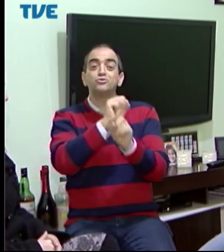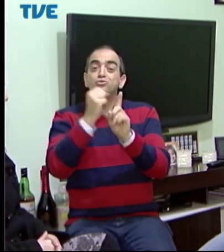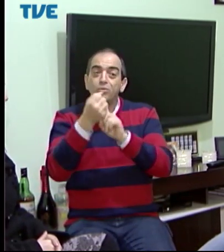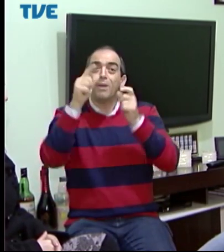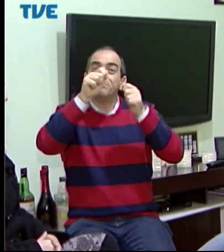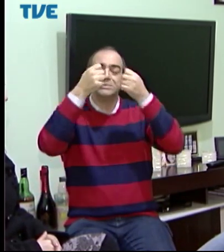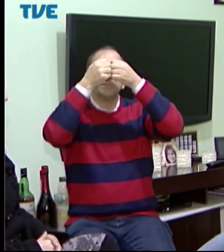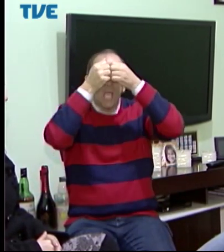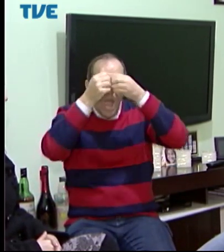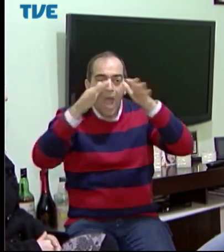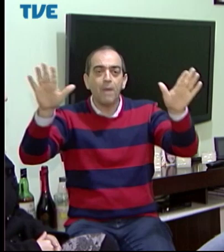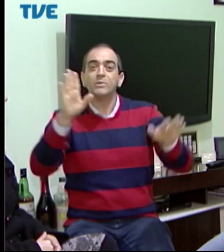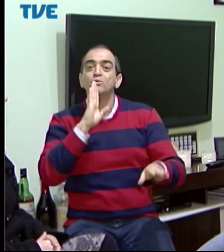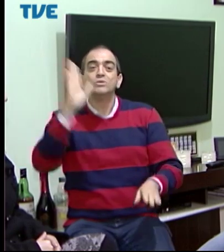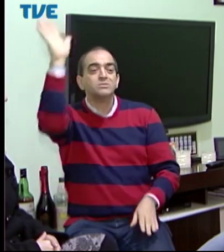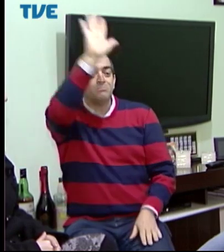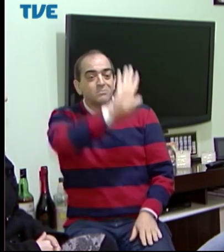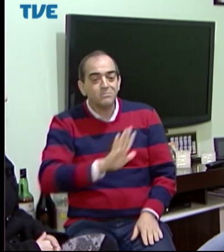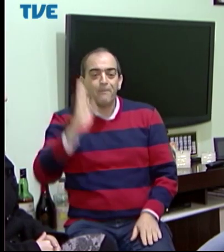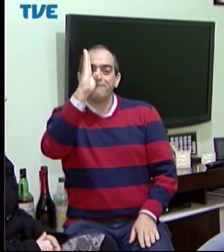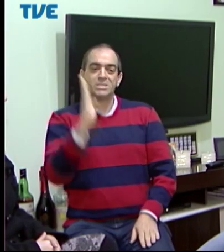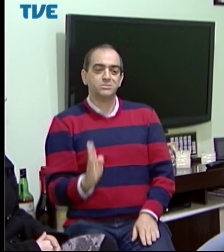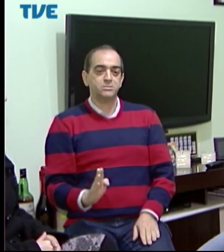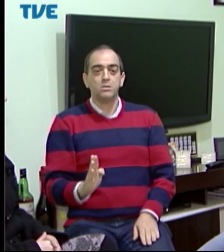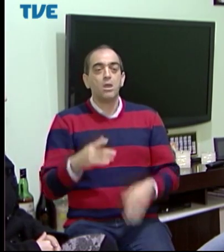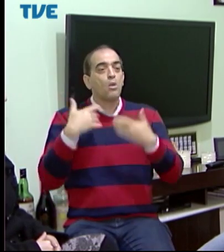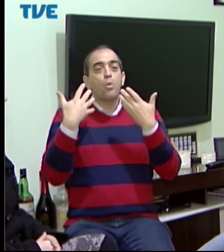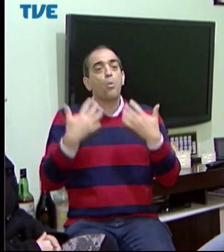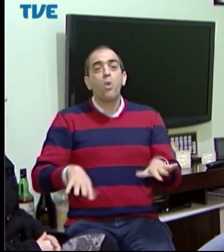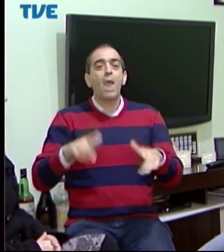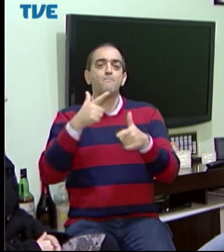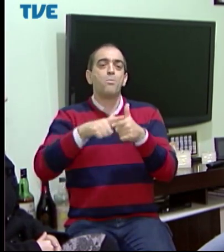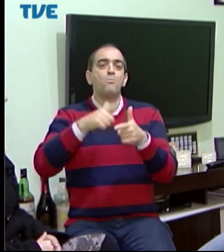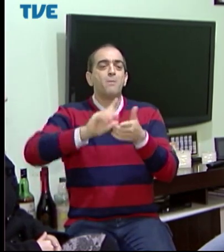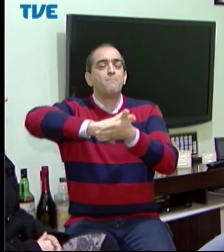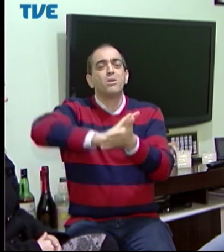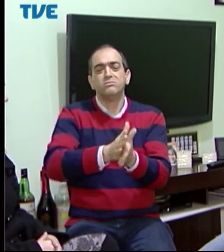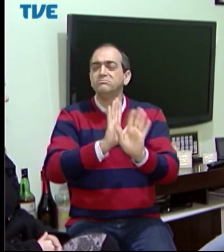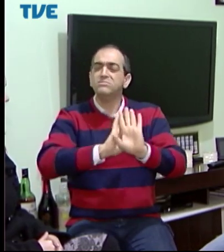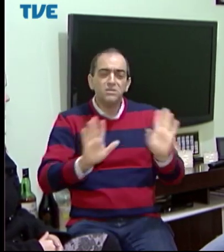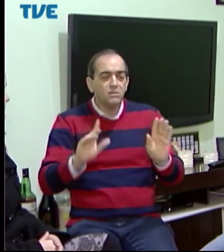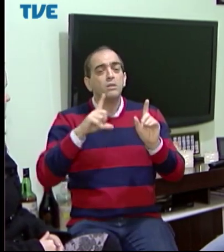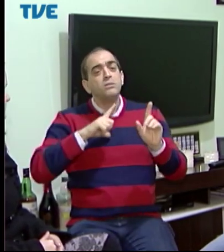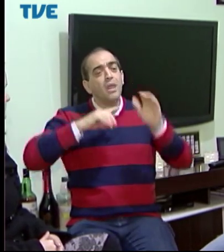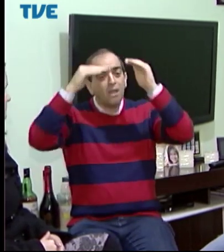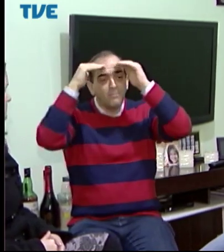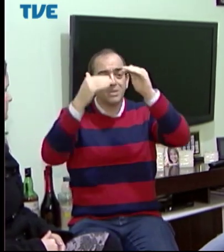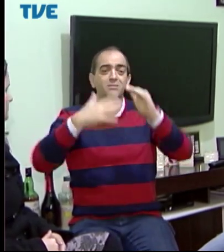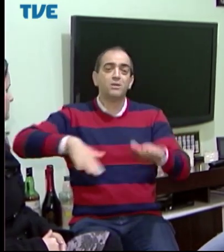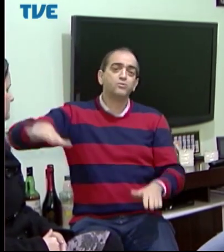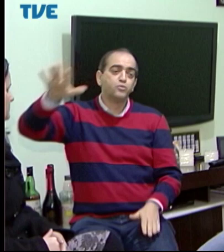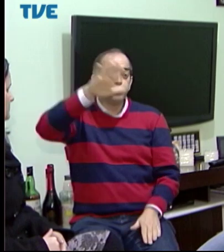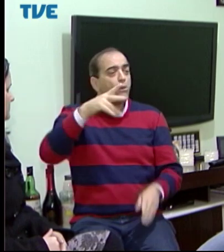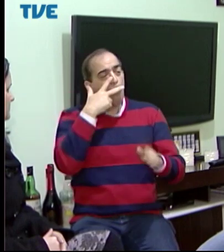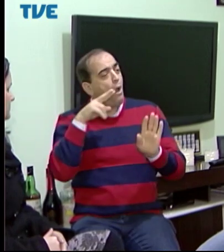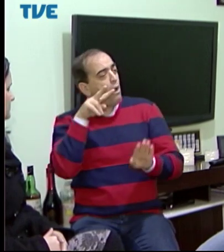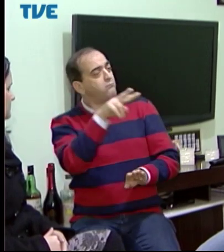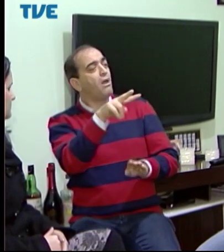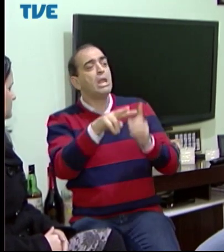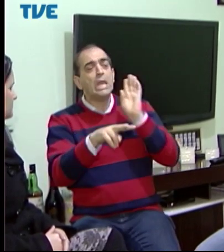importante, né? A sociedade precisa abrir, conhecer em todo o Brasil, assim, né? Que a ideia do preconceito se acabe,